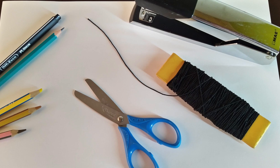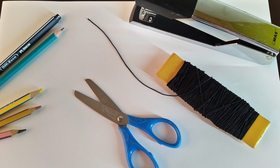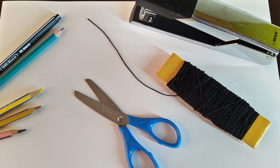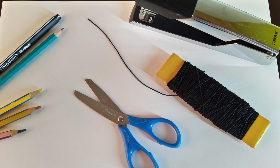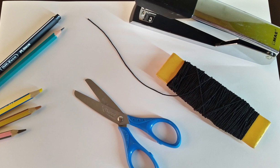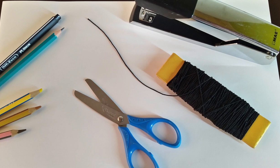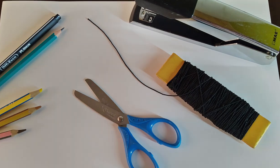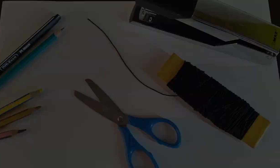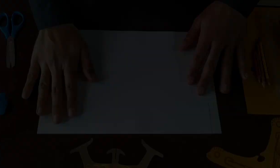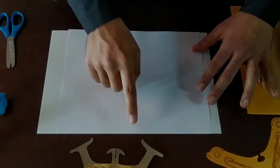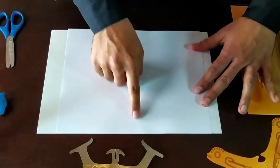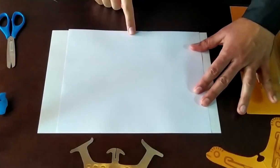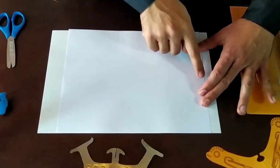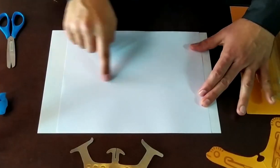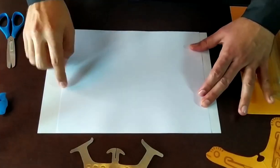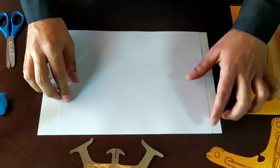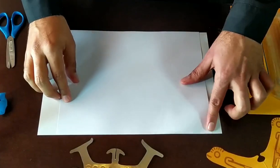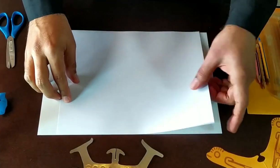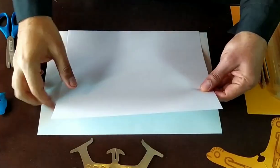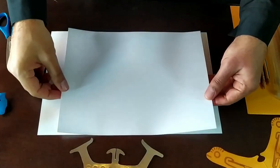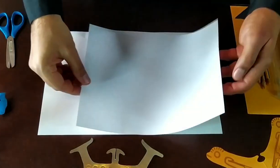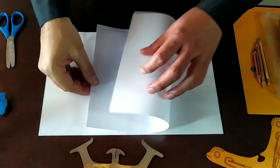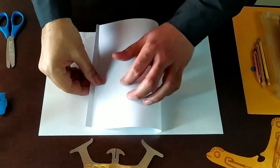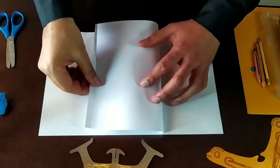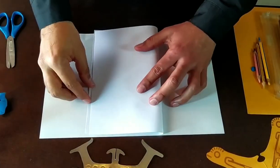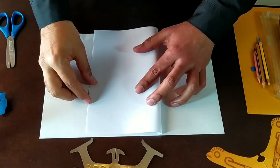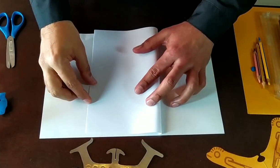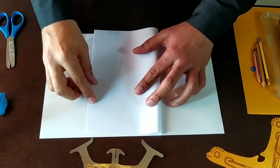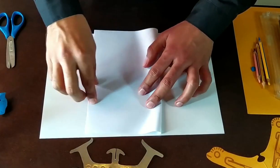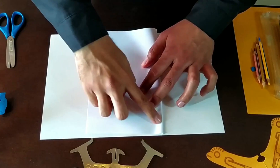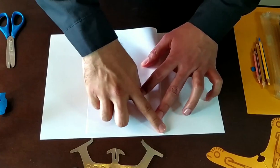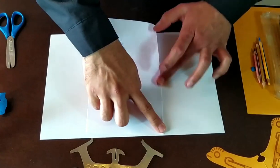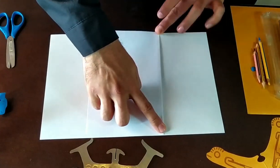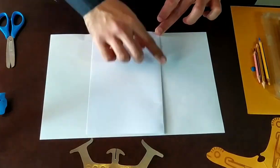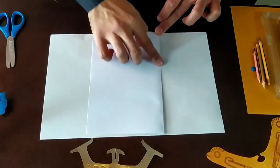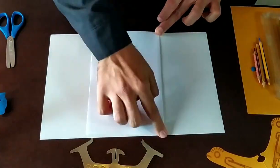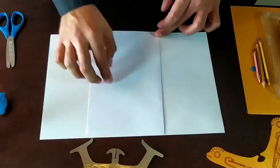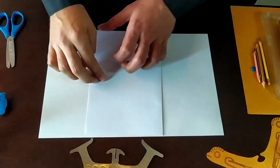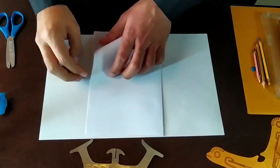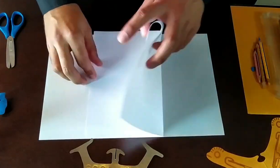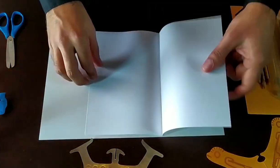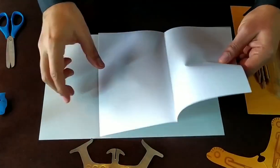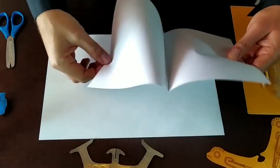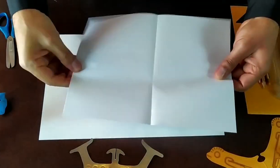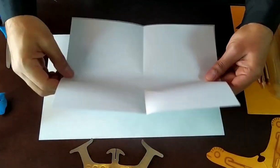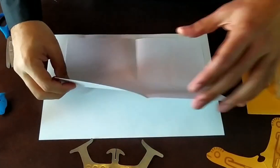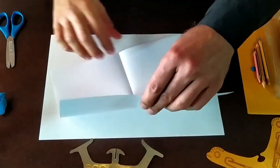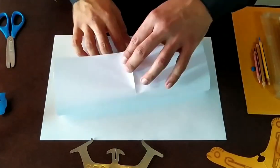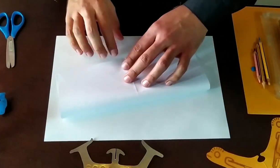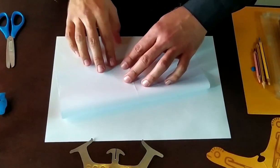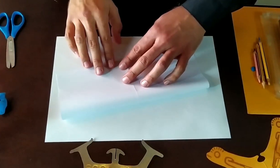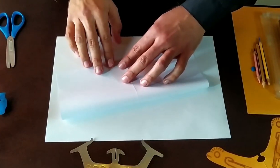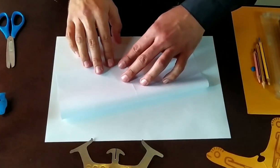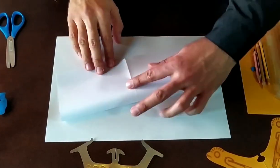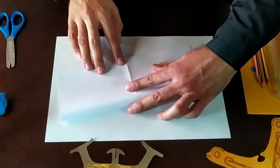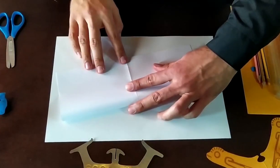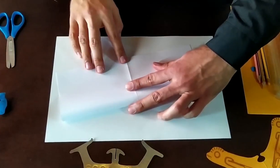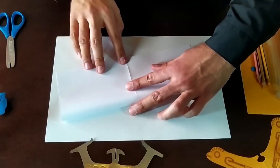o cartulina. Tomemos la hoja y doblemosla por la mitad. Luego, del otro lado. Este par de